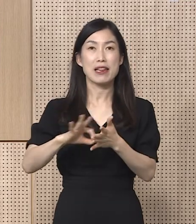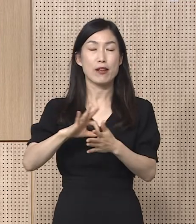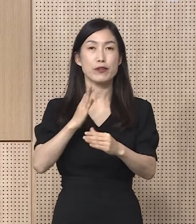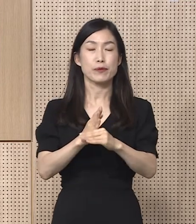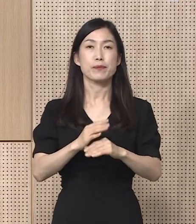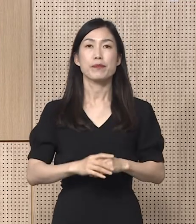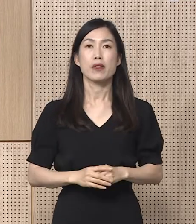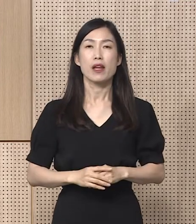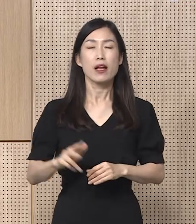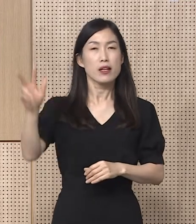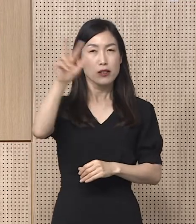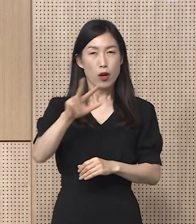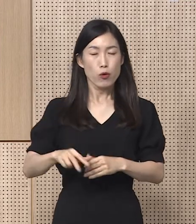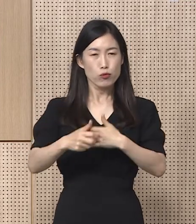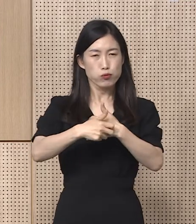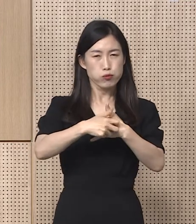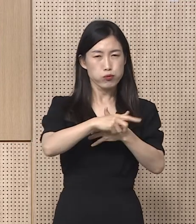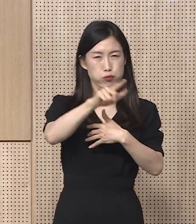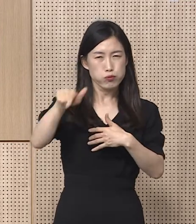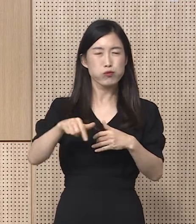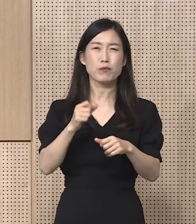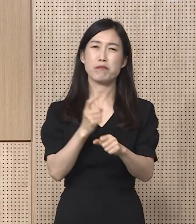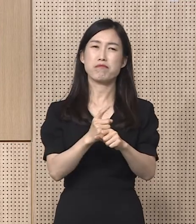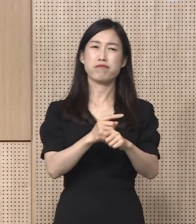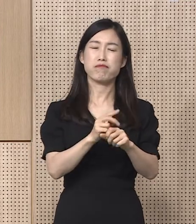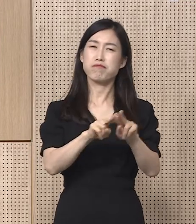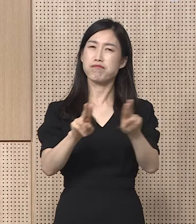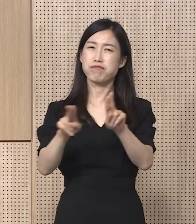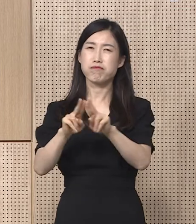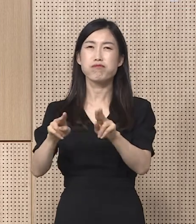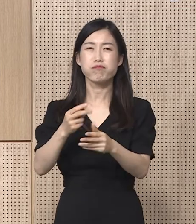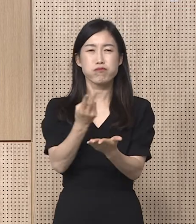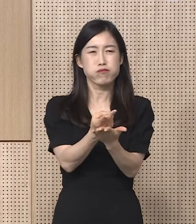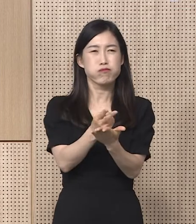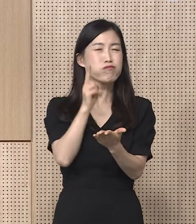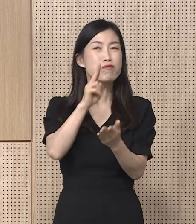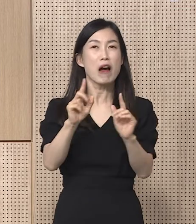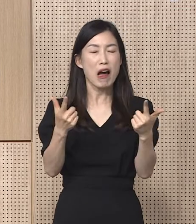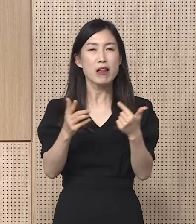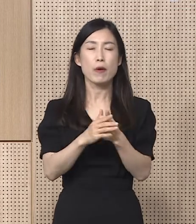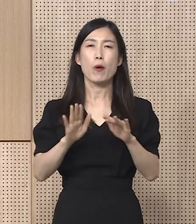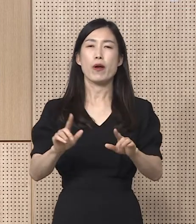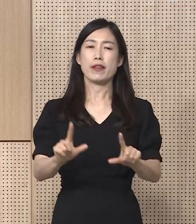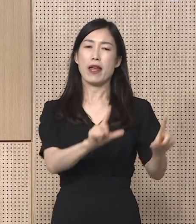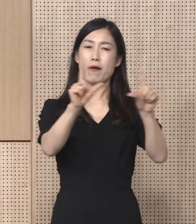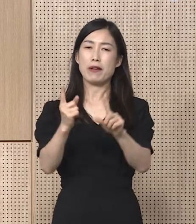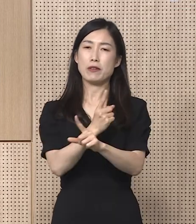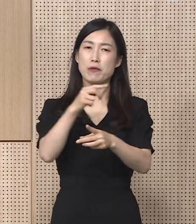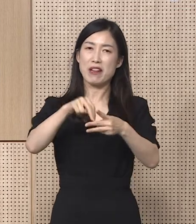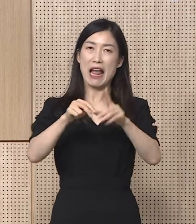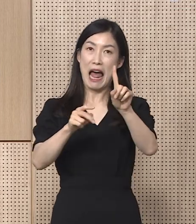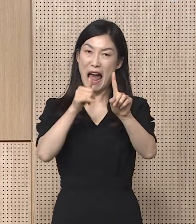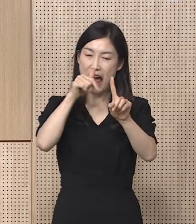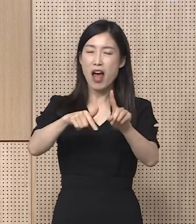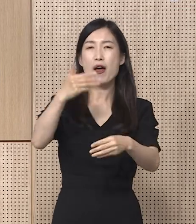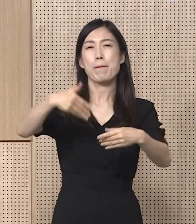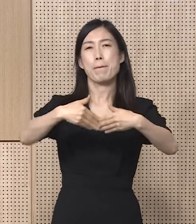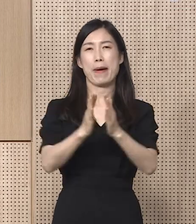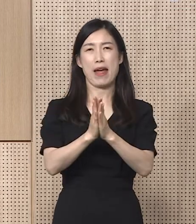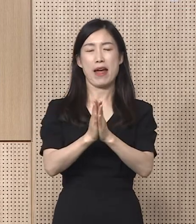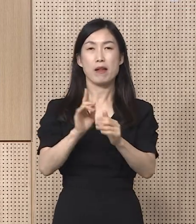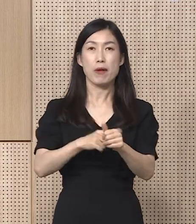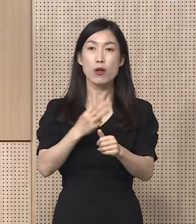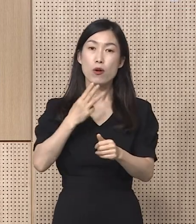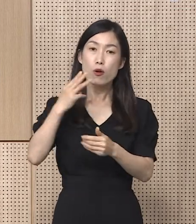정부의 일반 의료체계 전환 방침에 따라 생활치료센터 1개소가 오늘부터 문을 닫게 되어 이로써 도내